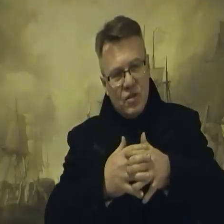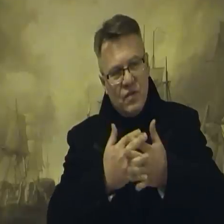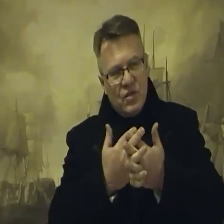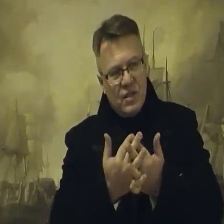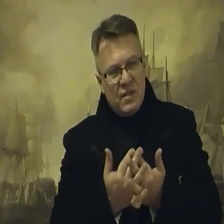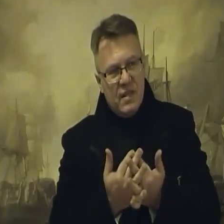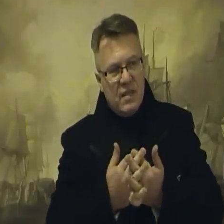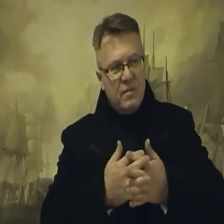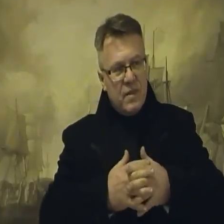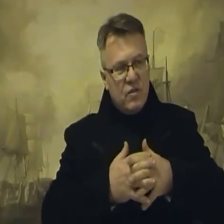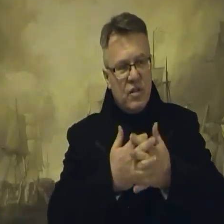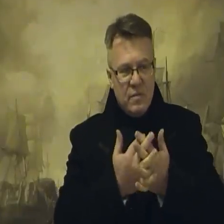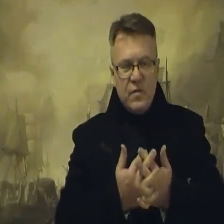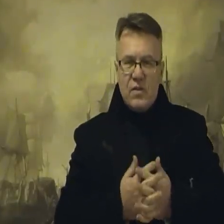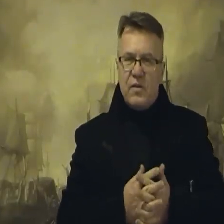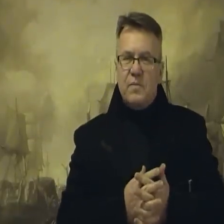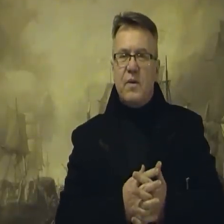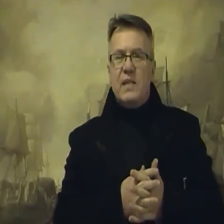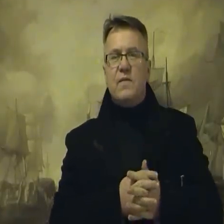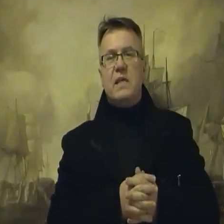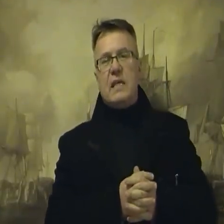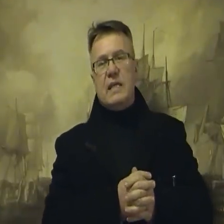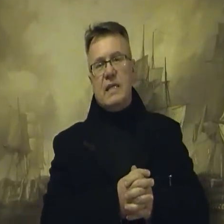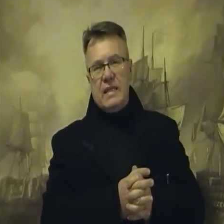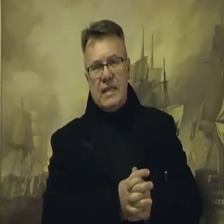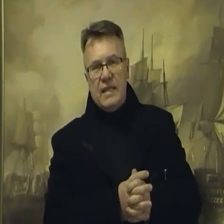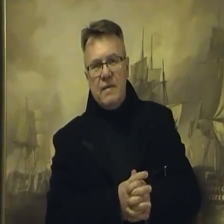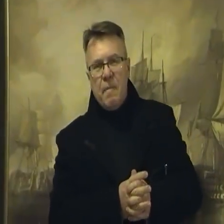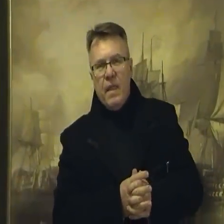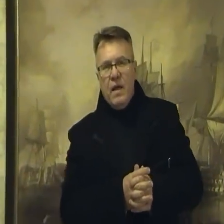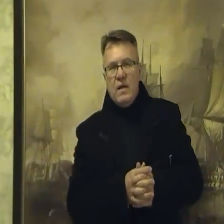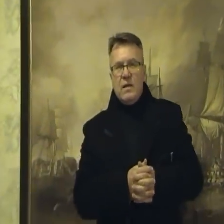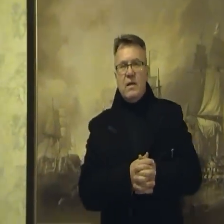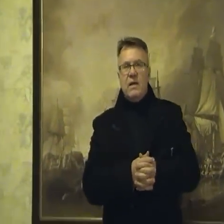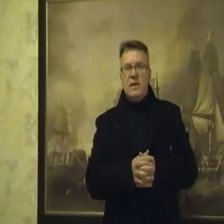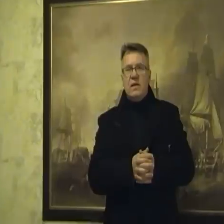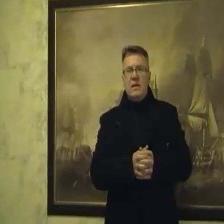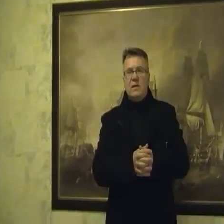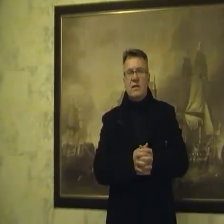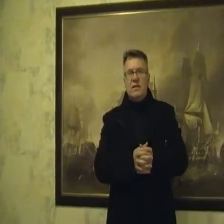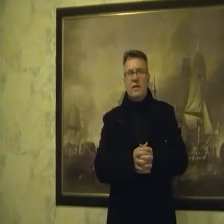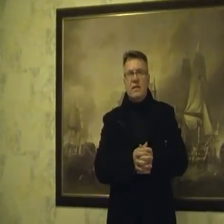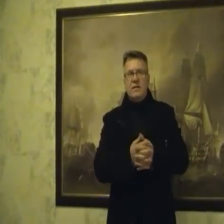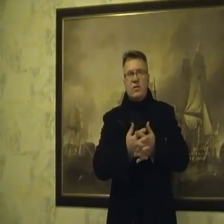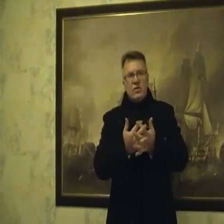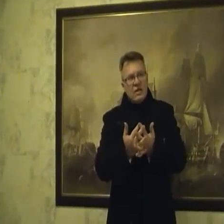rzeczywiście ten pan coś tam mówi o tych bogactwach i tak dalej, i tak dalej. I co się